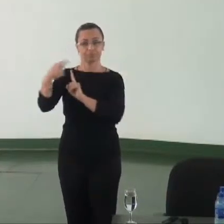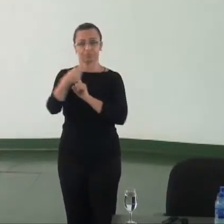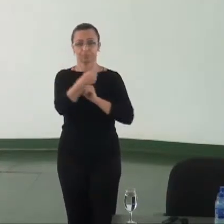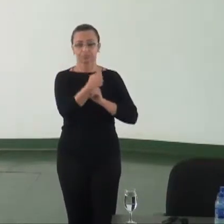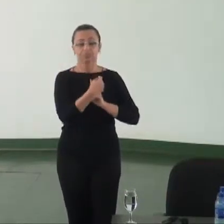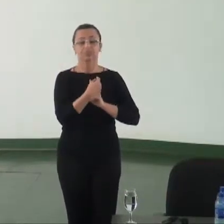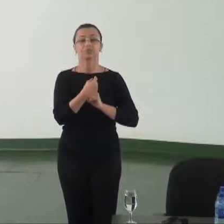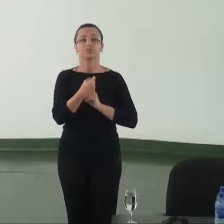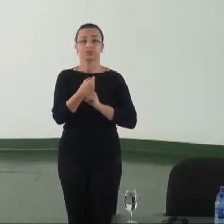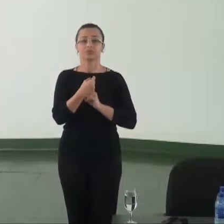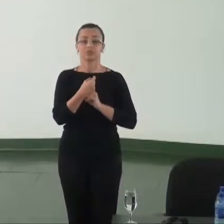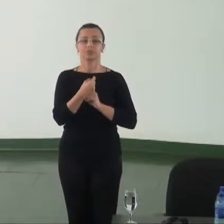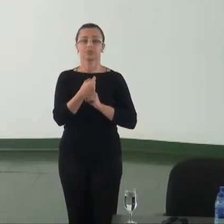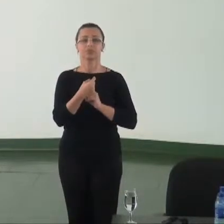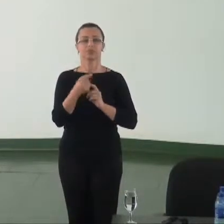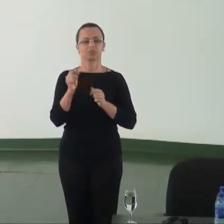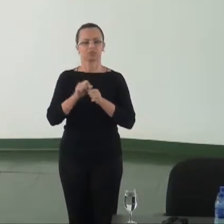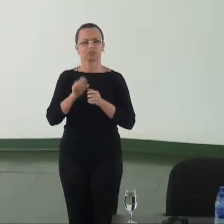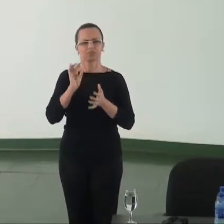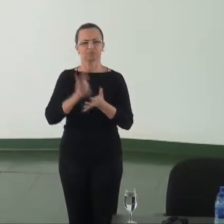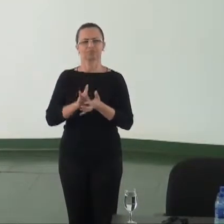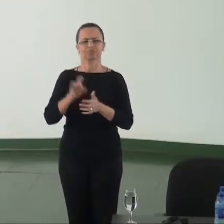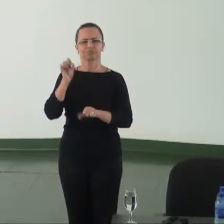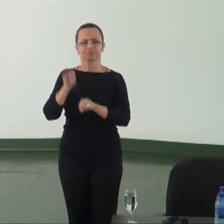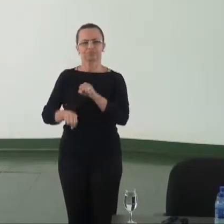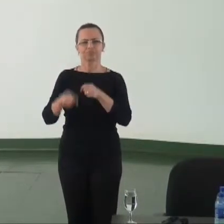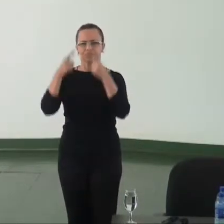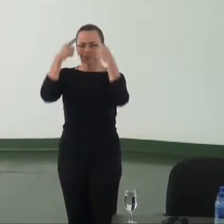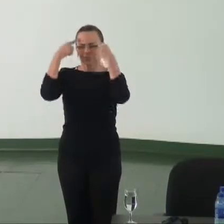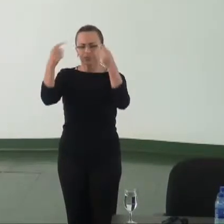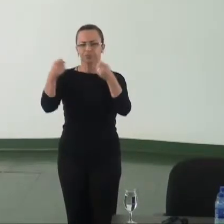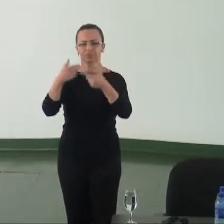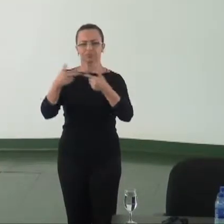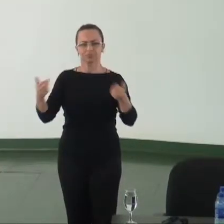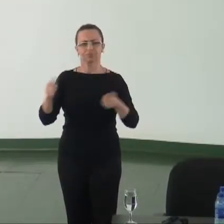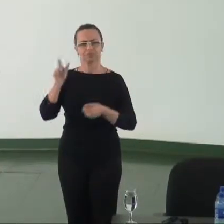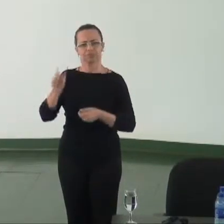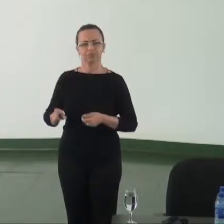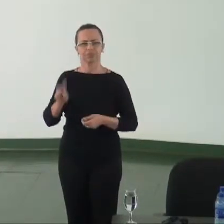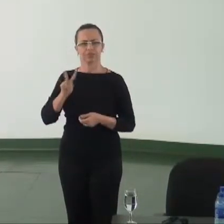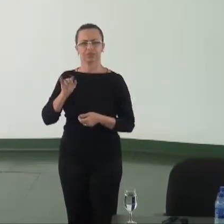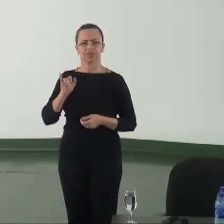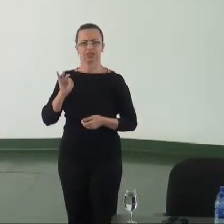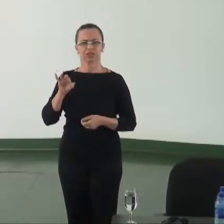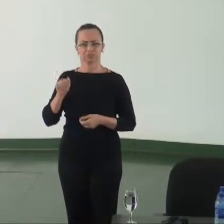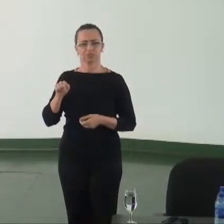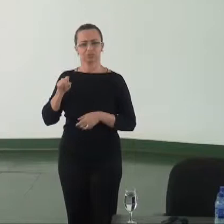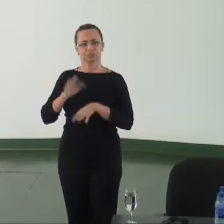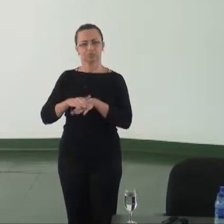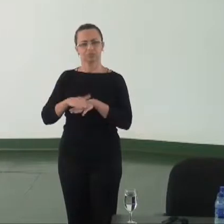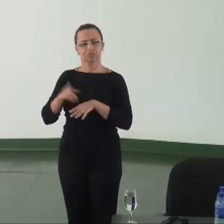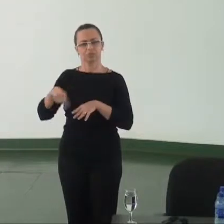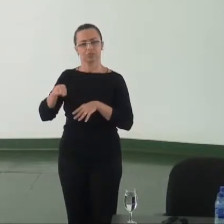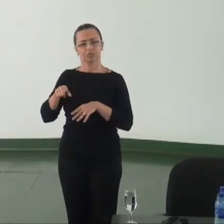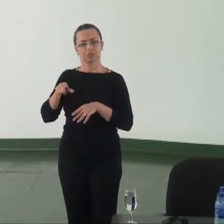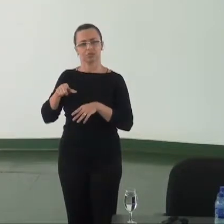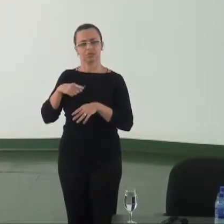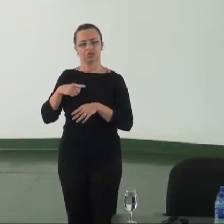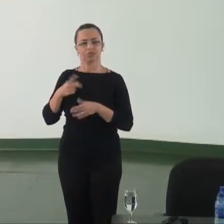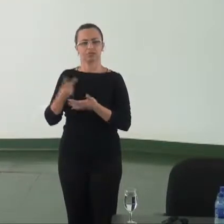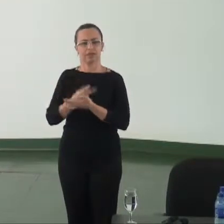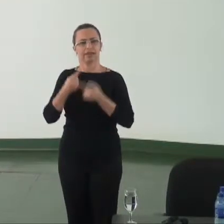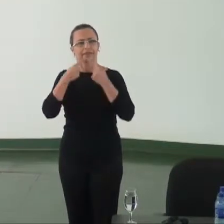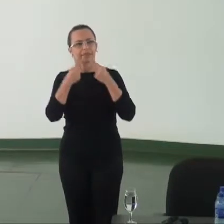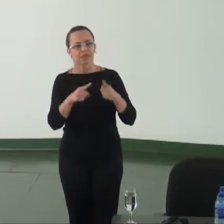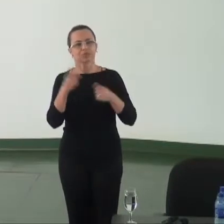estão efetivamente cometendo os crimes e a vítima acaba virando o próprio ativista que faz as